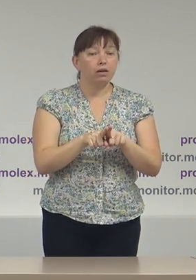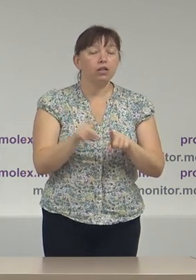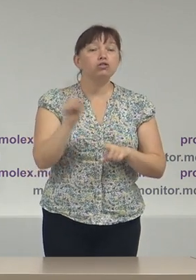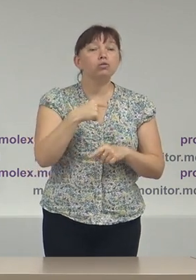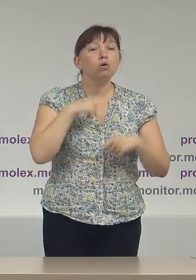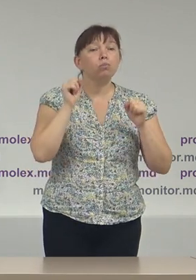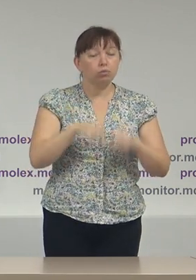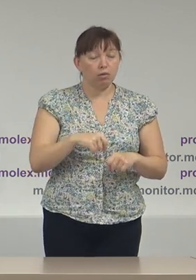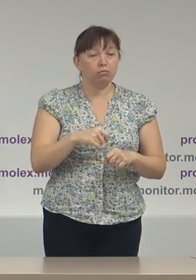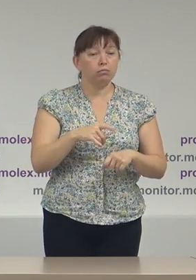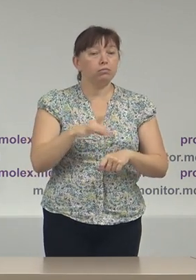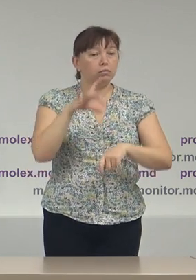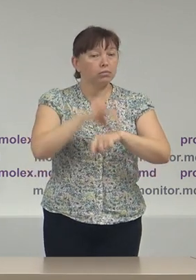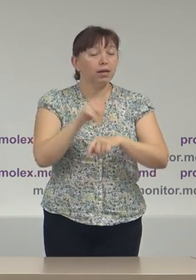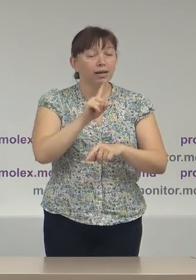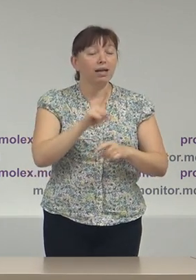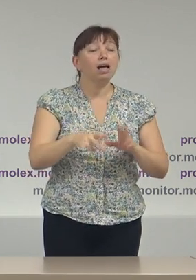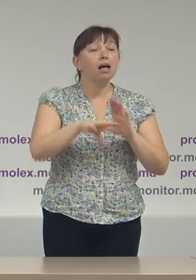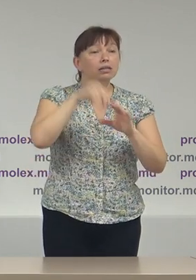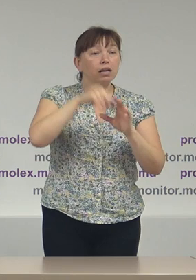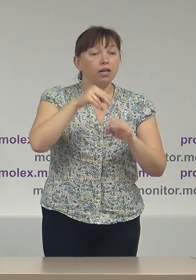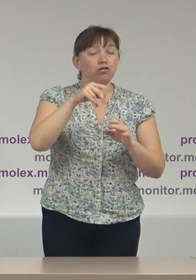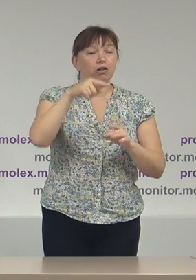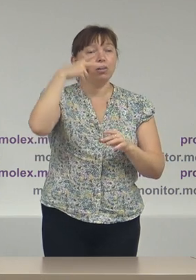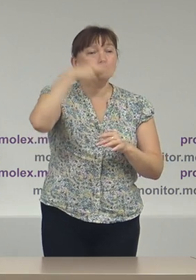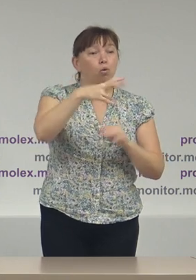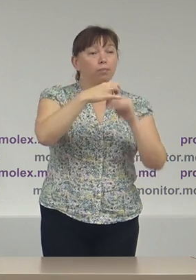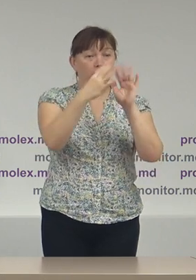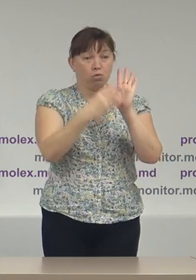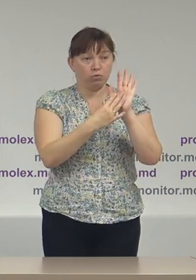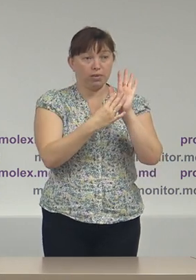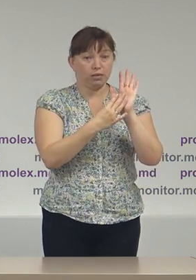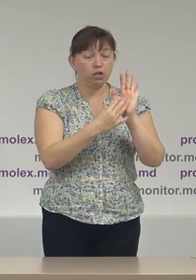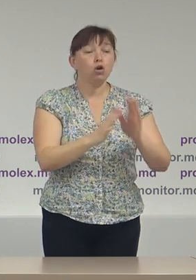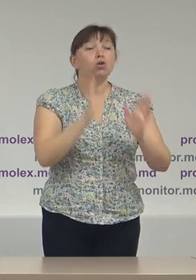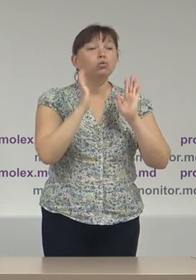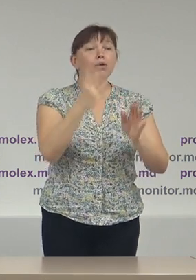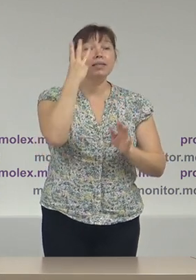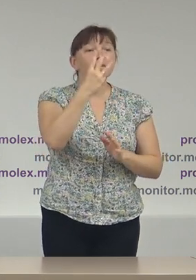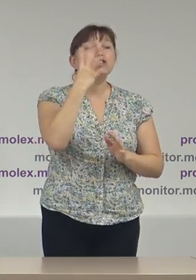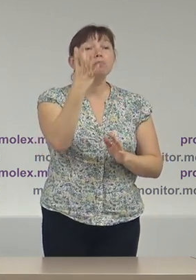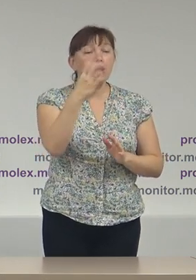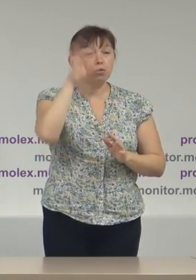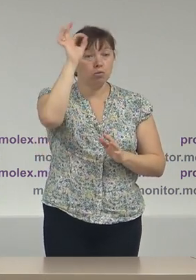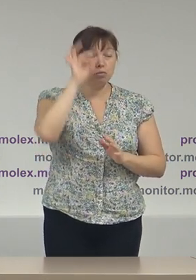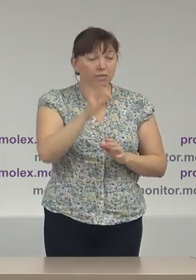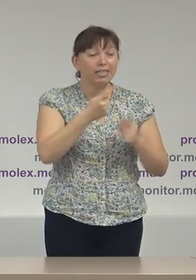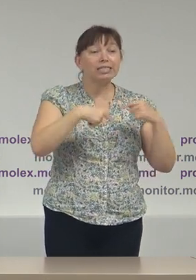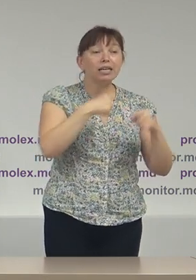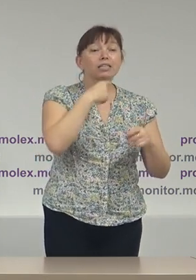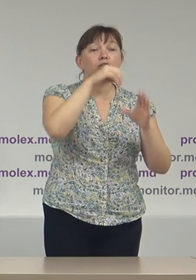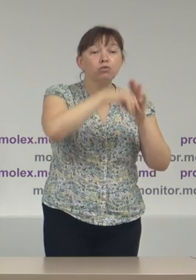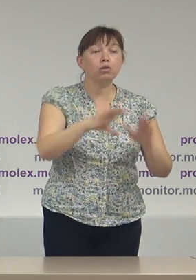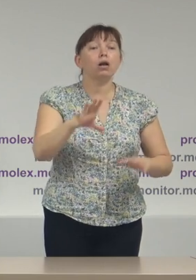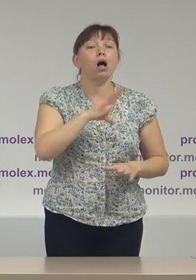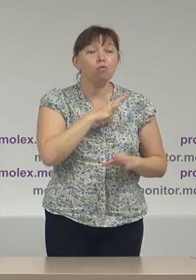ceea putem noi să atestăm că dacă în alegerile din 2019 doar 34% din secțiile de votare